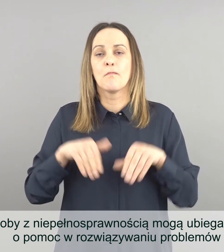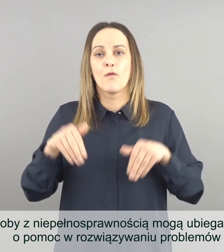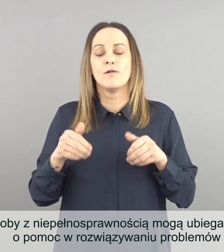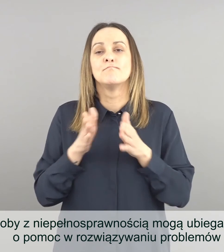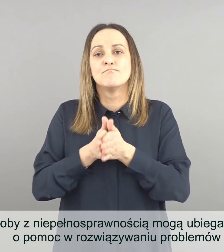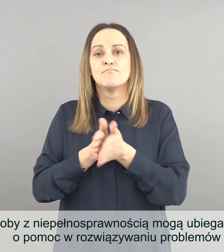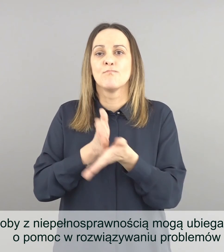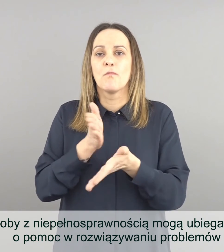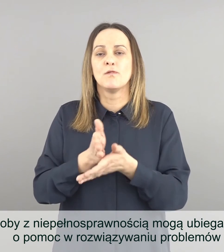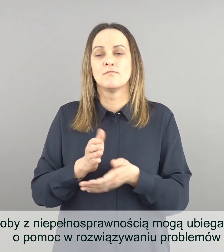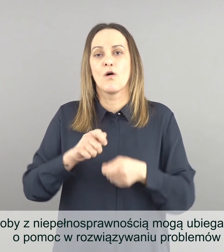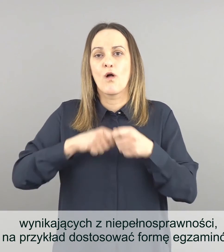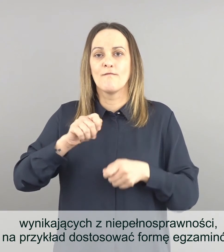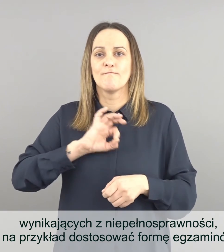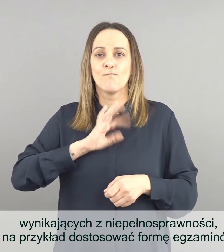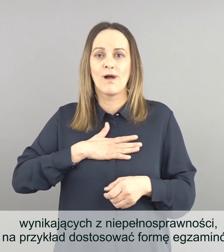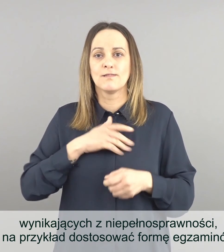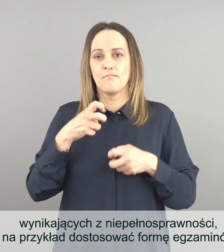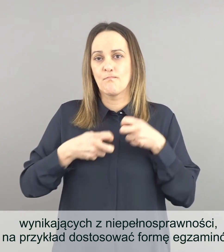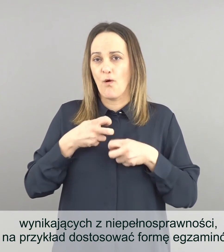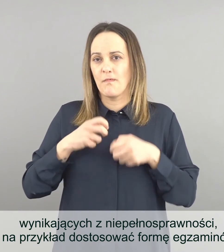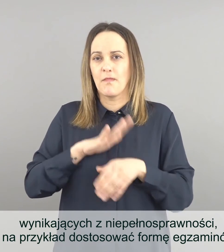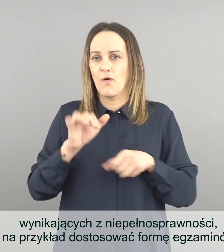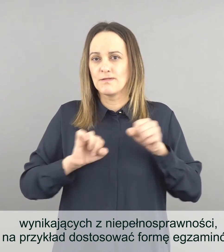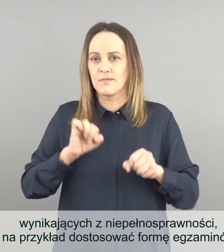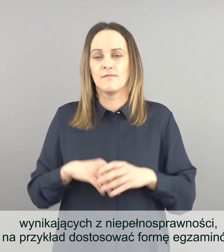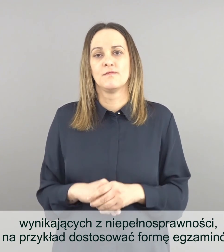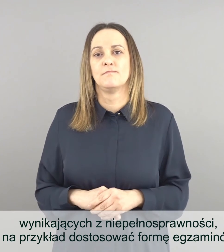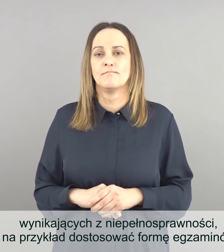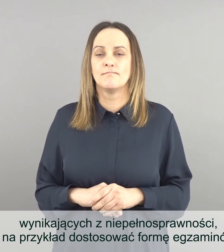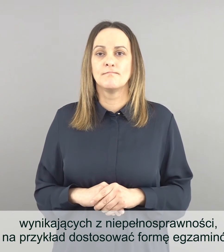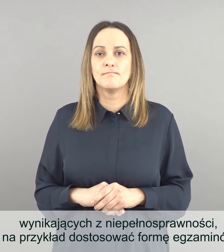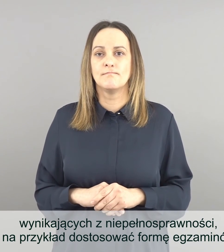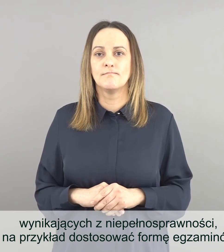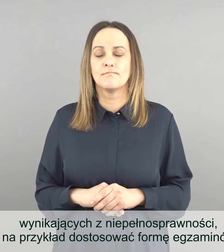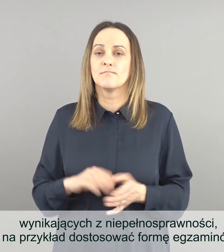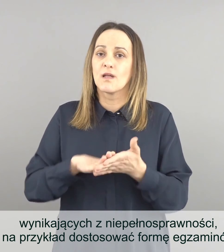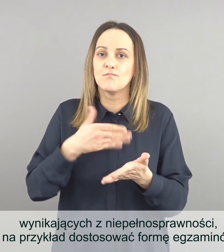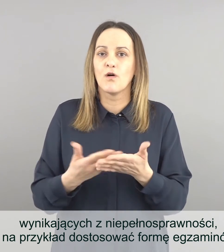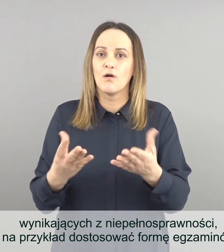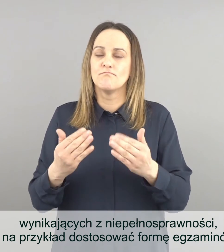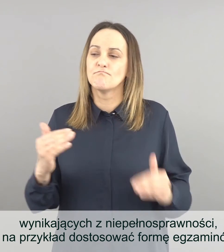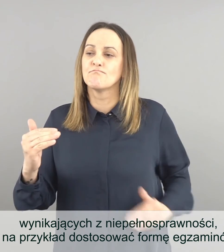niepełnosprawnością mogą ubiegać się o pomoc w rozwiązywaniu problemów wynikających z niepełnosprawności, np.